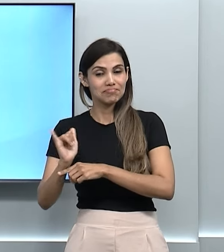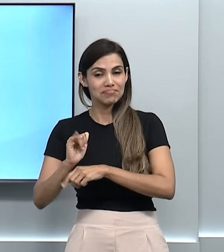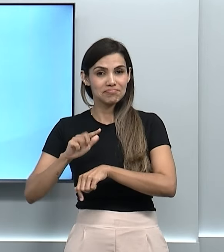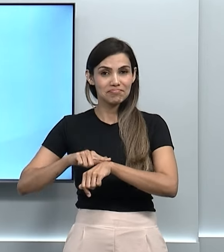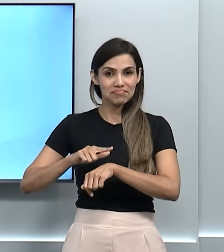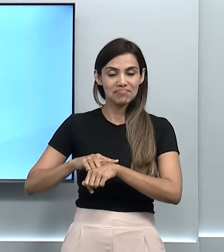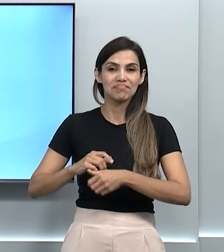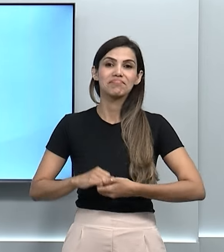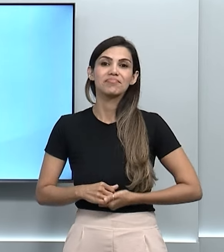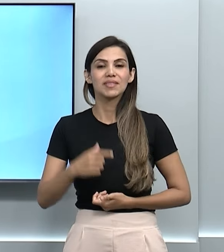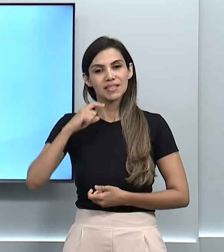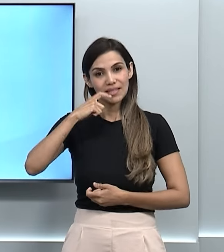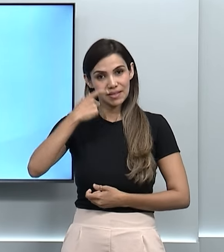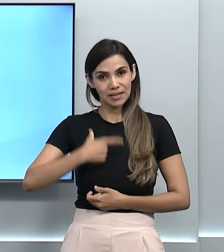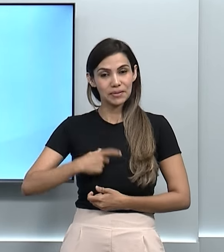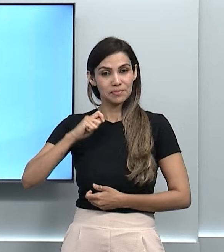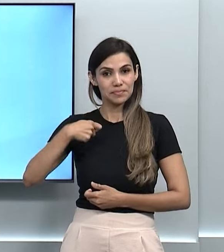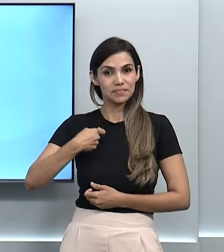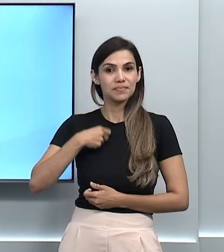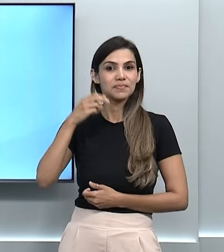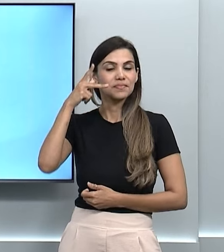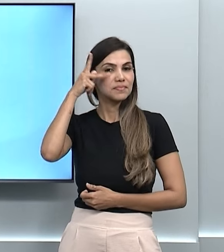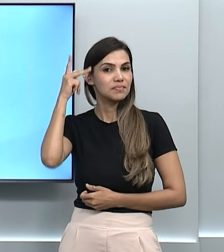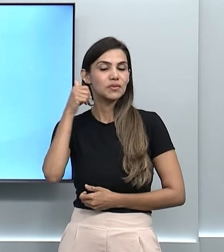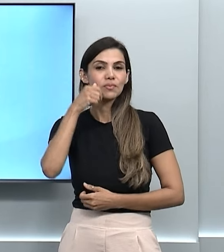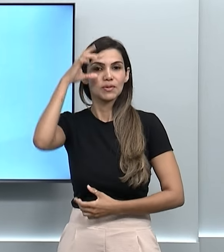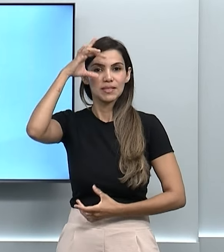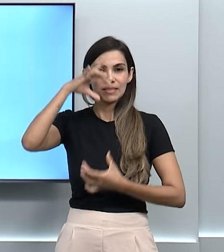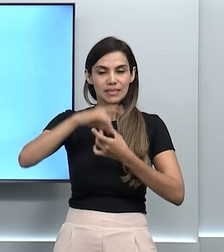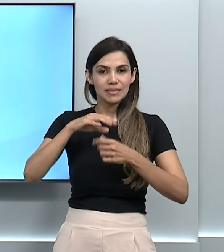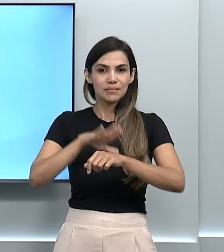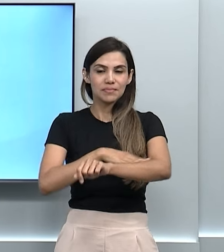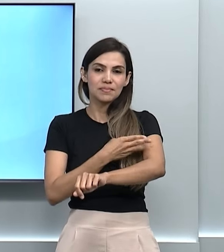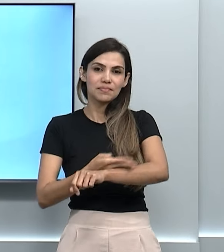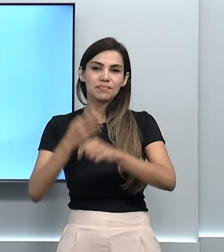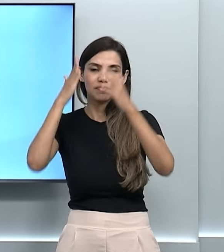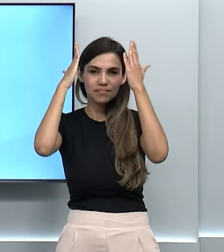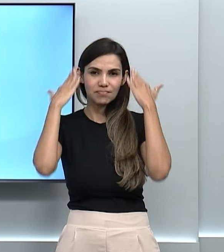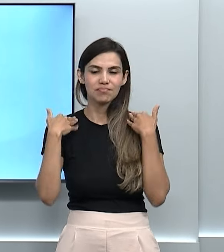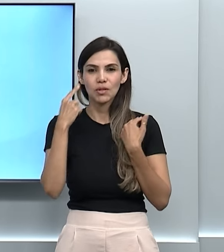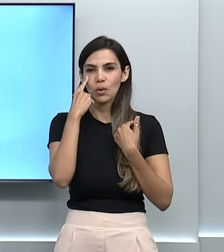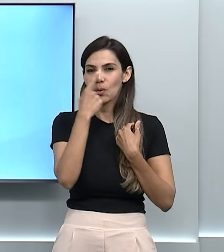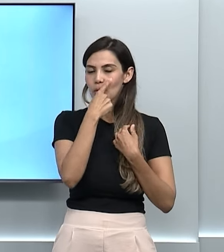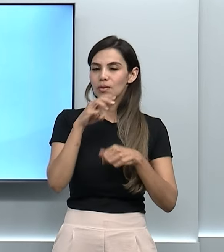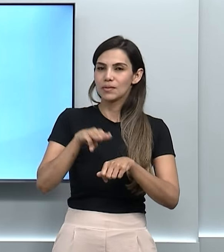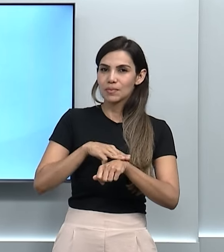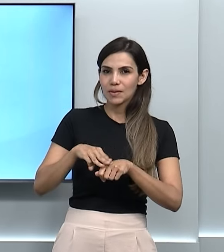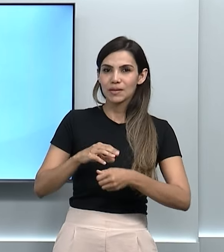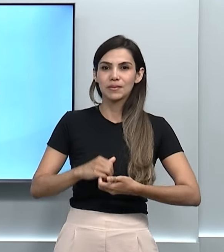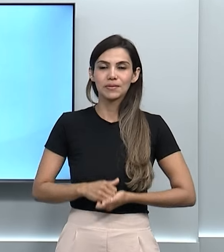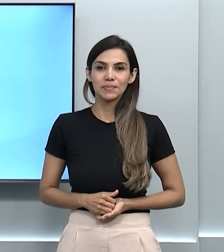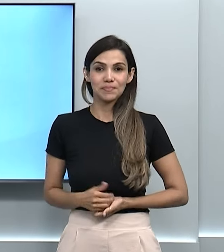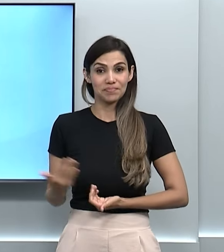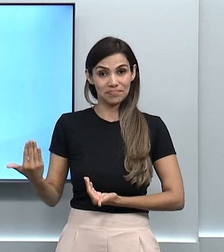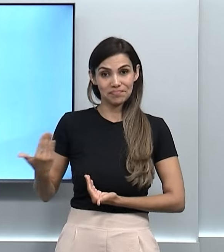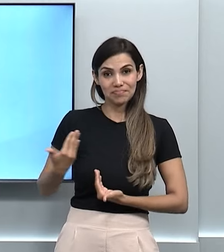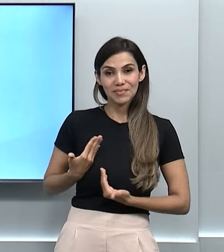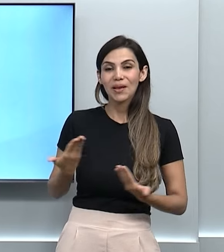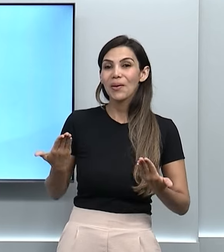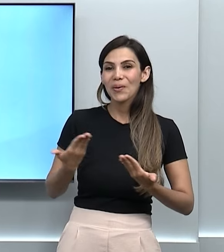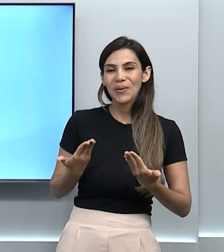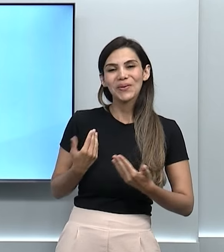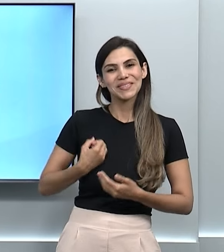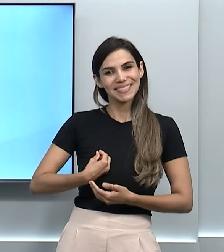Eu sou a Camila Maia, uma mulher cis de pele clara, tenho cabelos escuros, longos lisos e olhos castanhos. A minha esquerda hoje